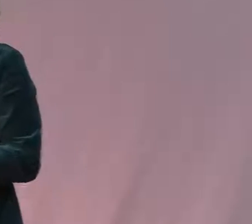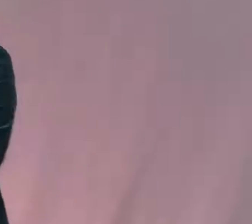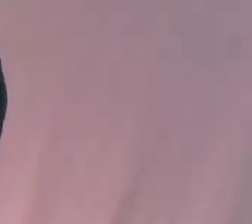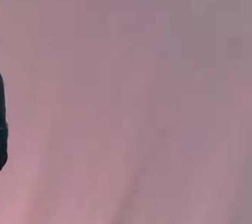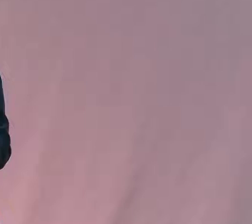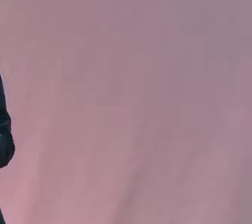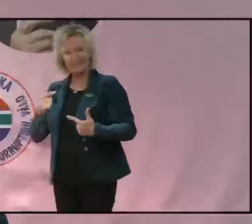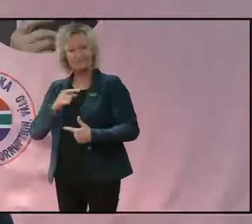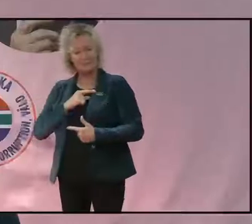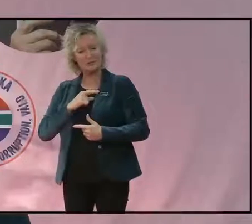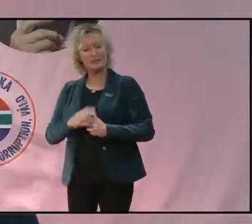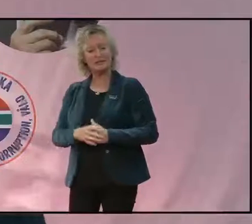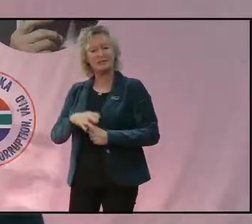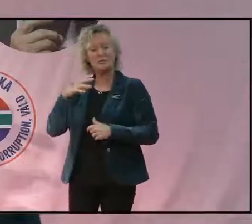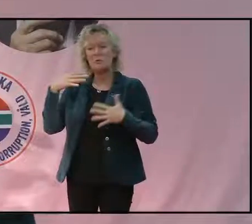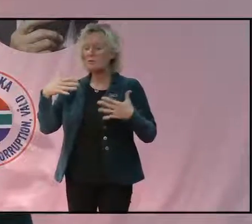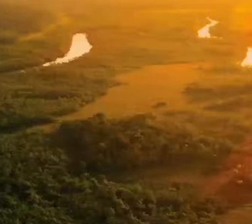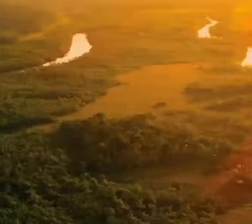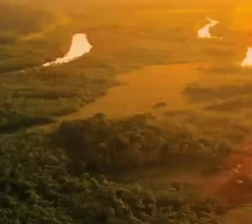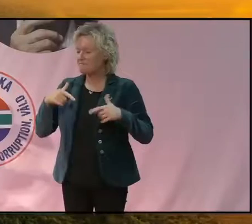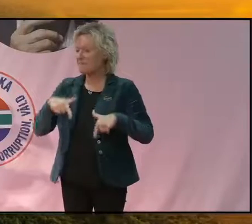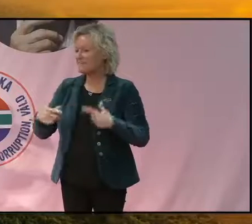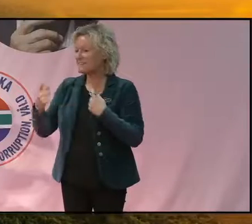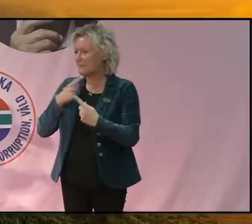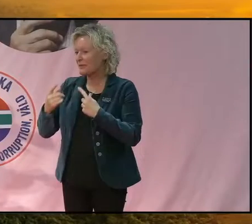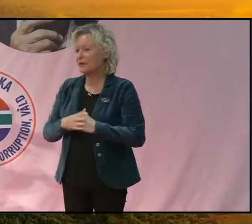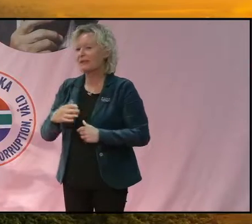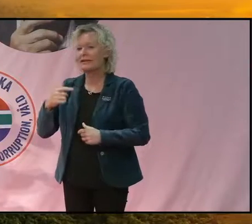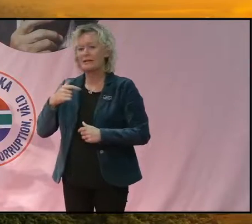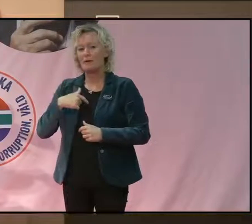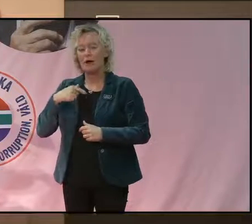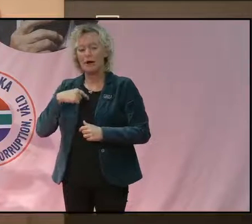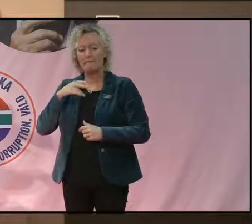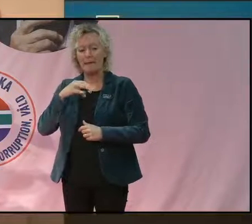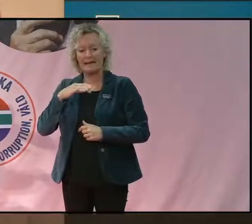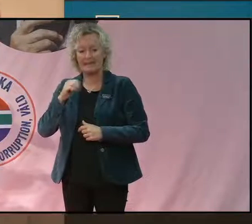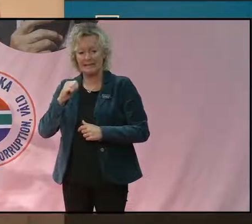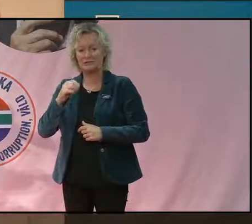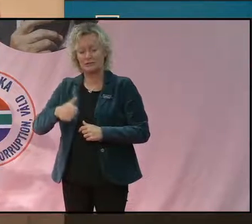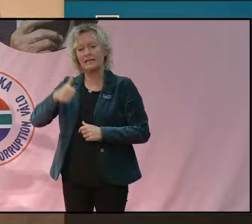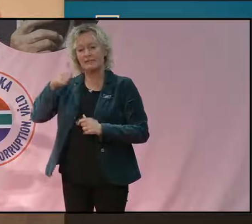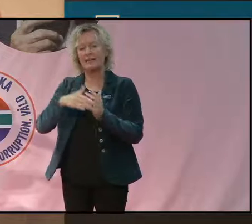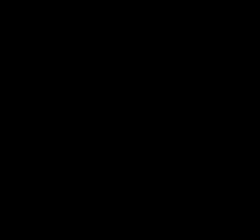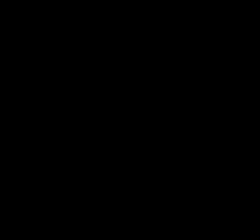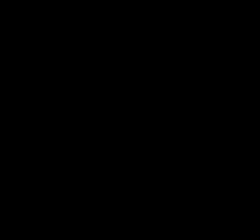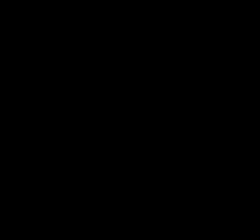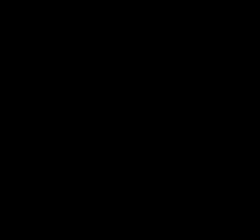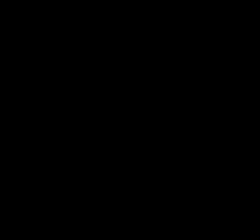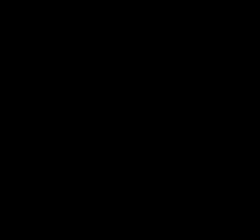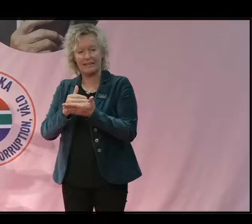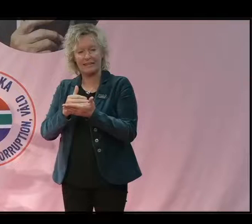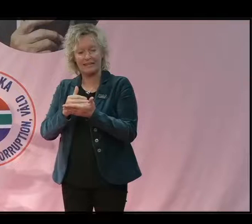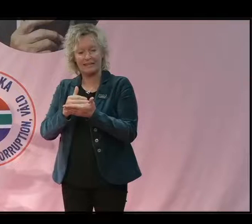men tack och jättevälkomna till det här samtalet. Jag heter alltså Maria van Berlekom och är chef på Enheten för globala